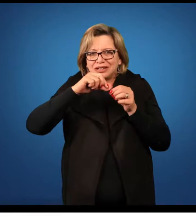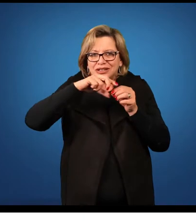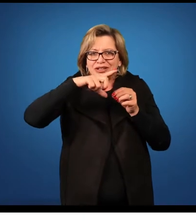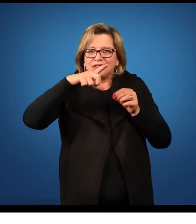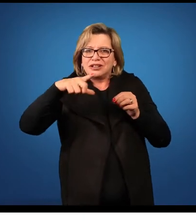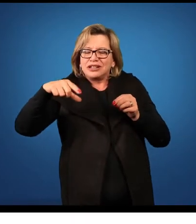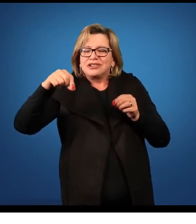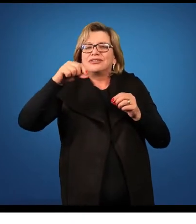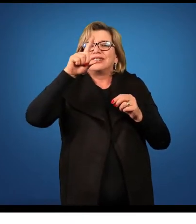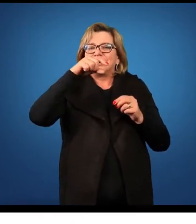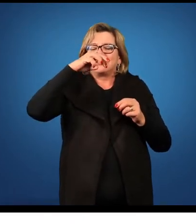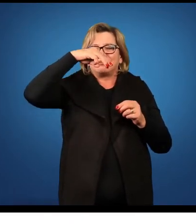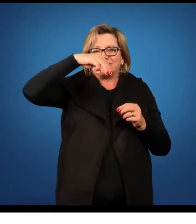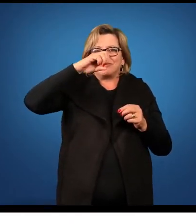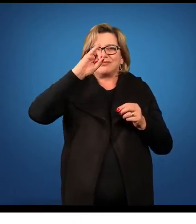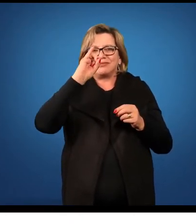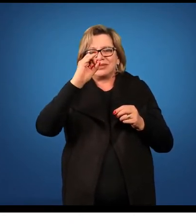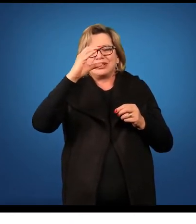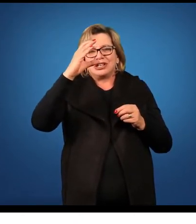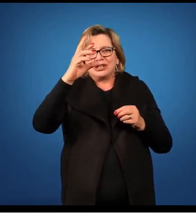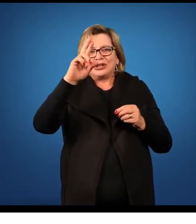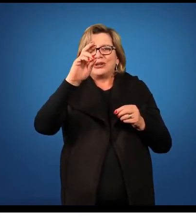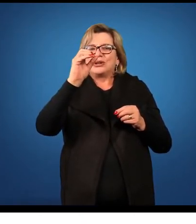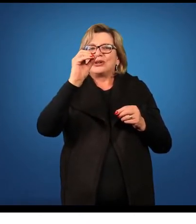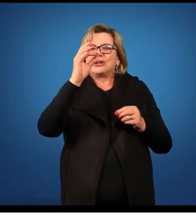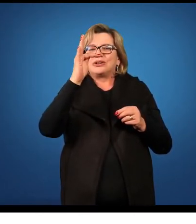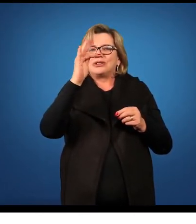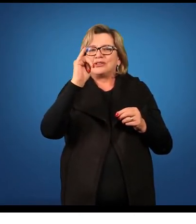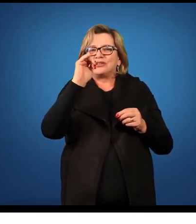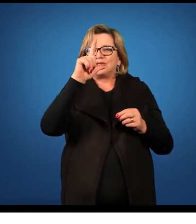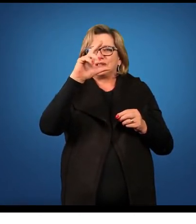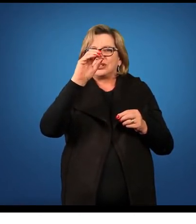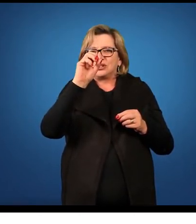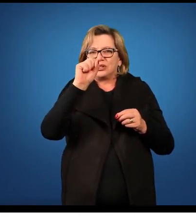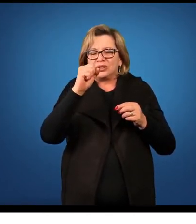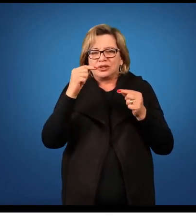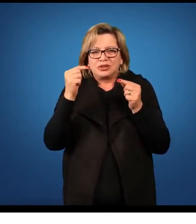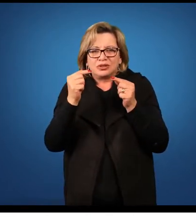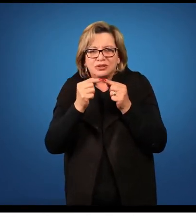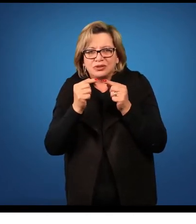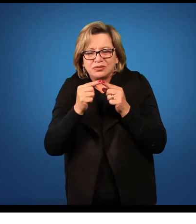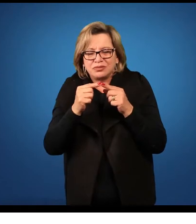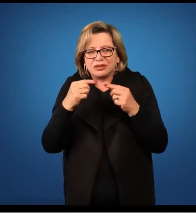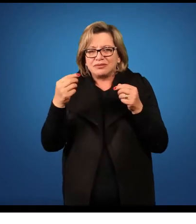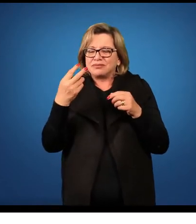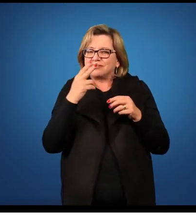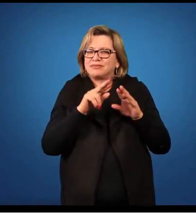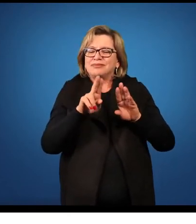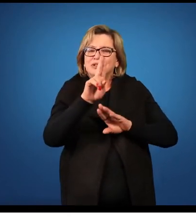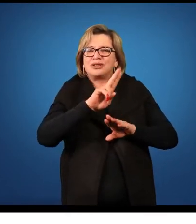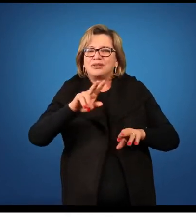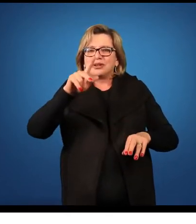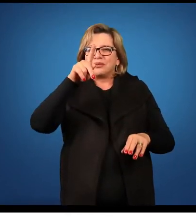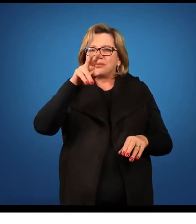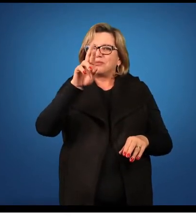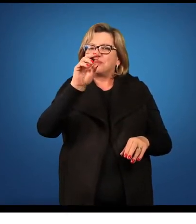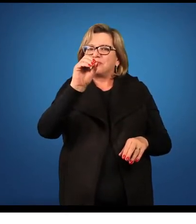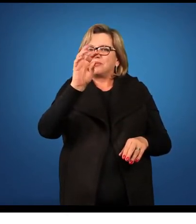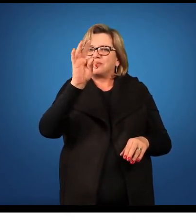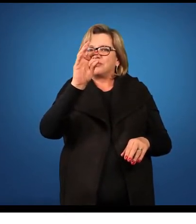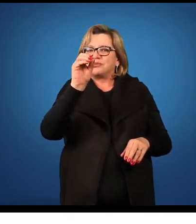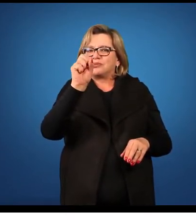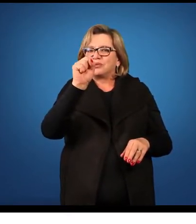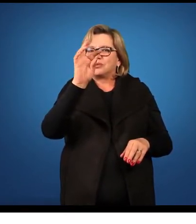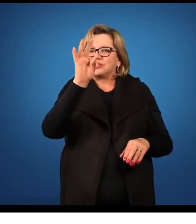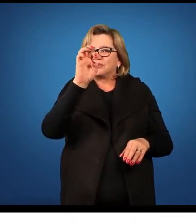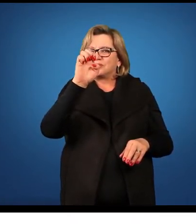tipo micrófilos. Esses micrófilos, eles estão relacionados com o estelo do tipo protostelo. É uma característica que